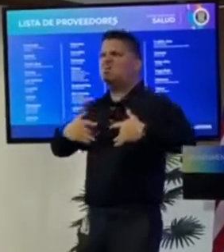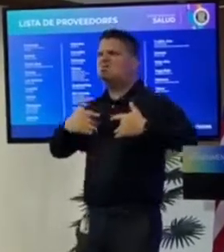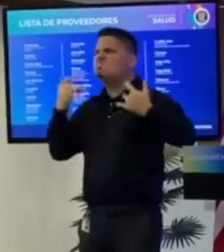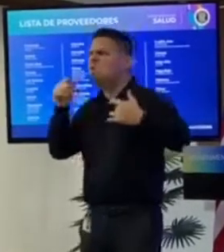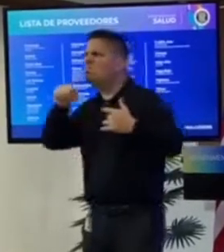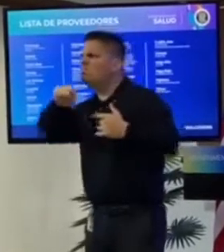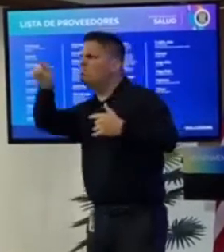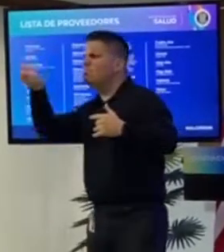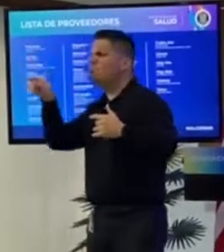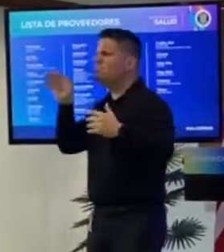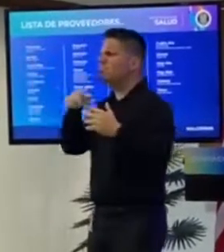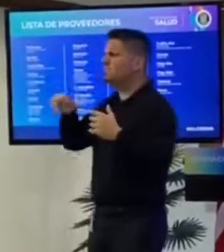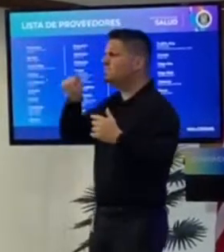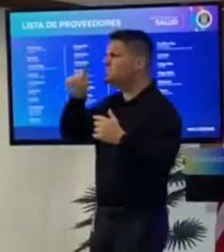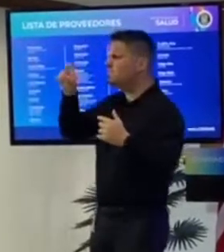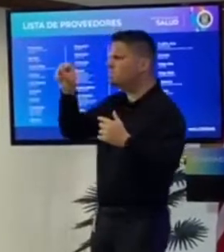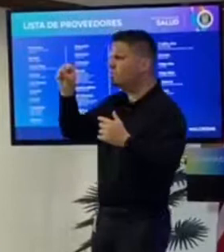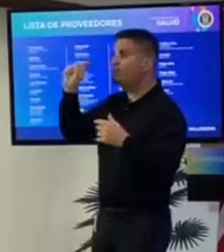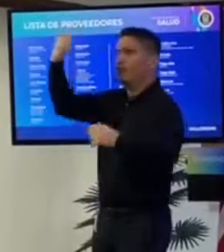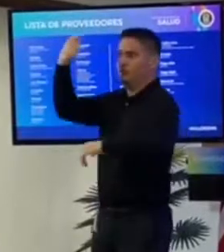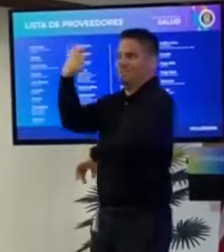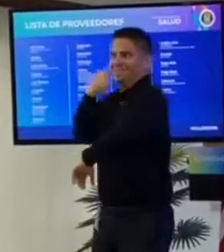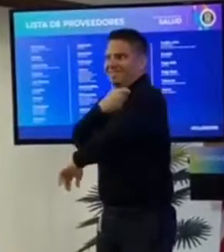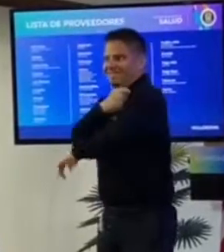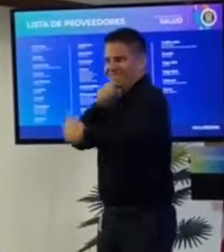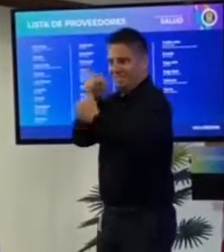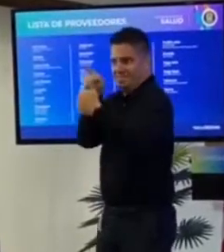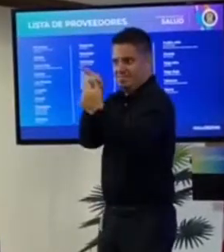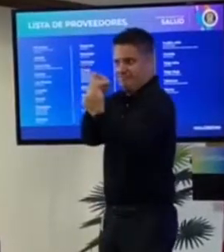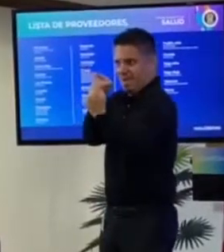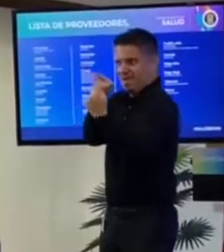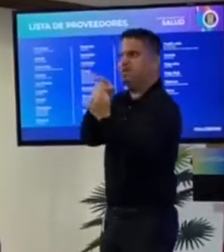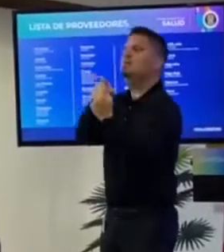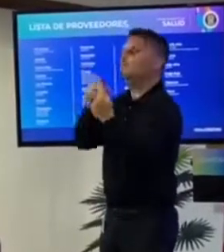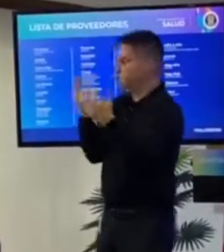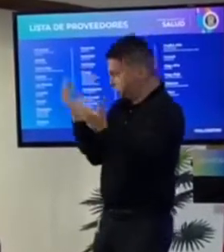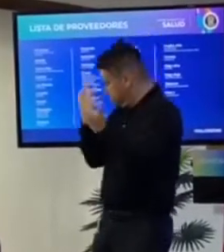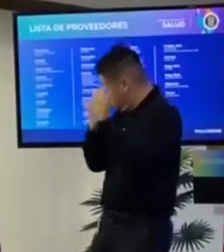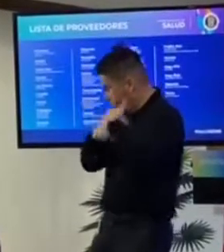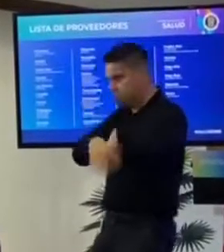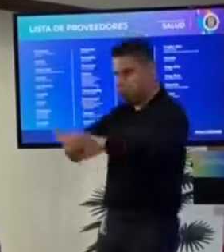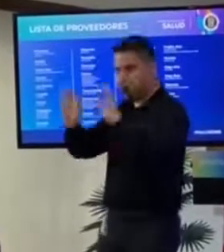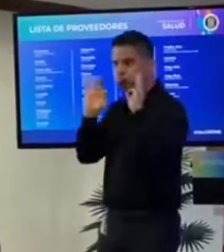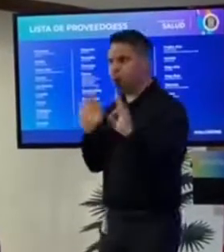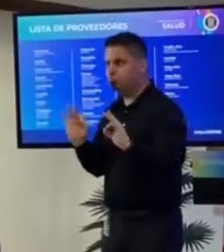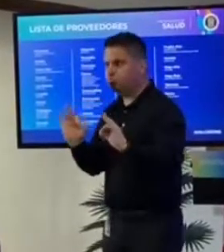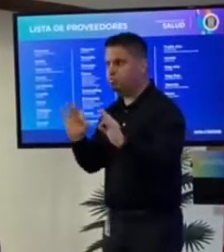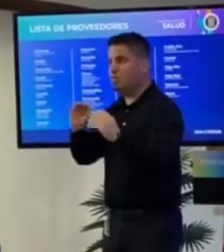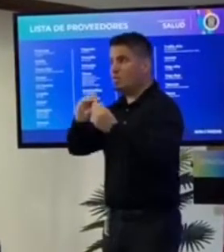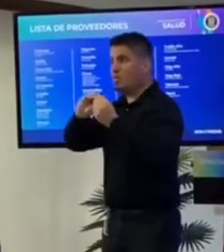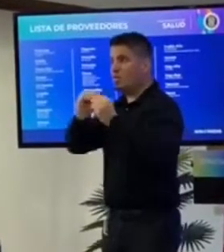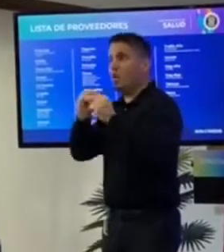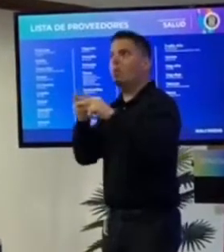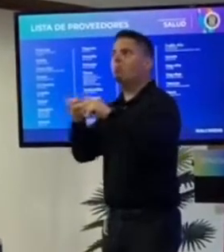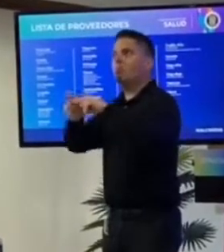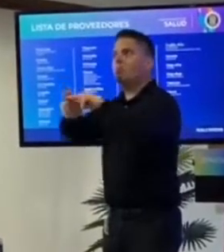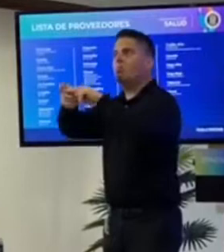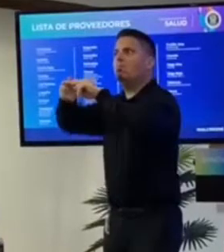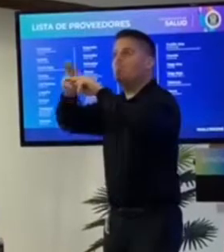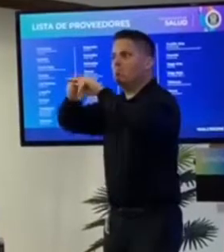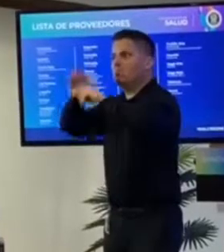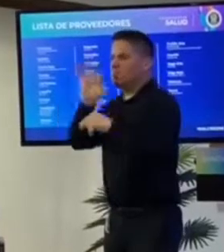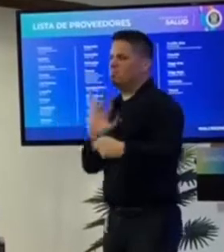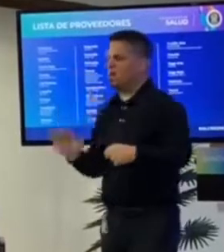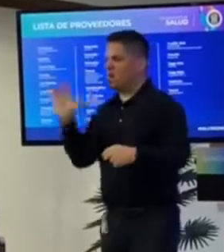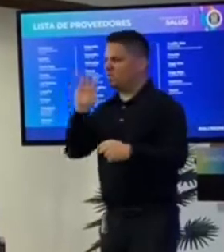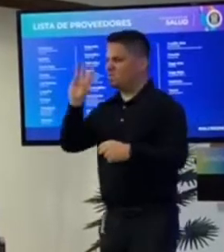de las primeras dosis. A la fecha de hoy de esos 54.000 han aumentado, la población se estima como en 60